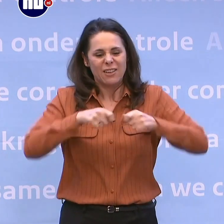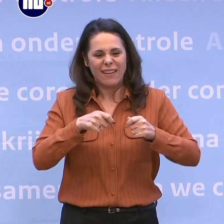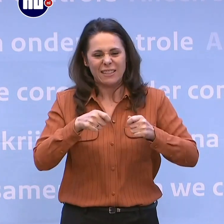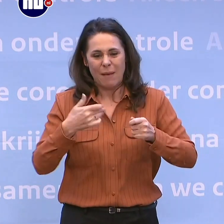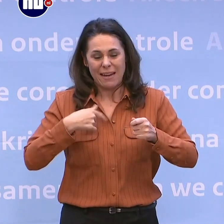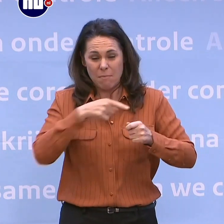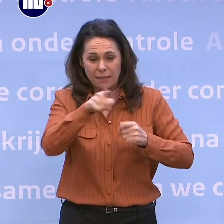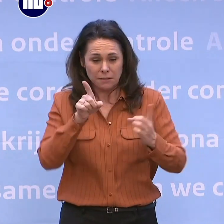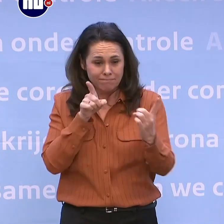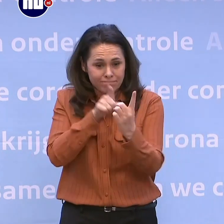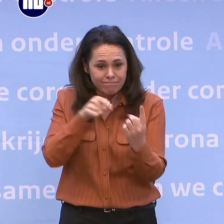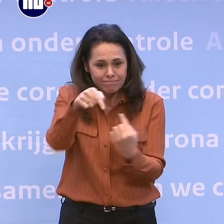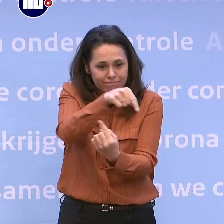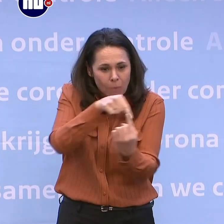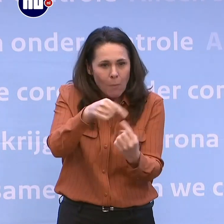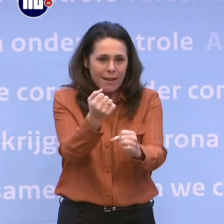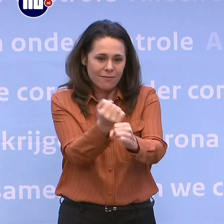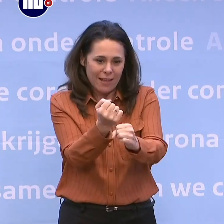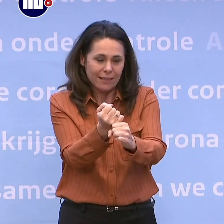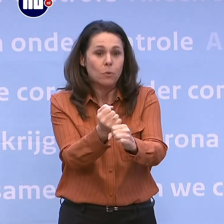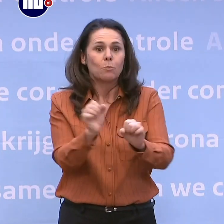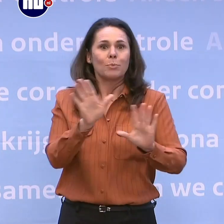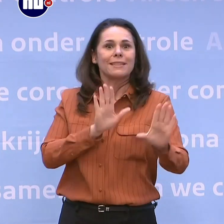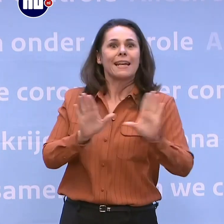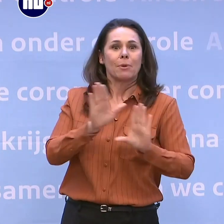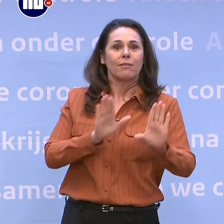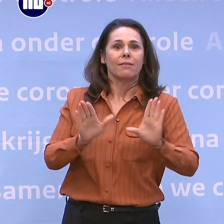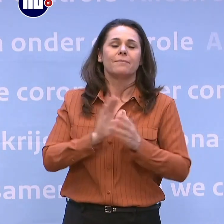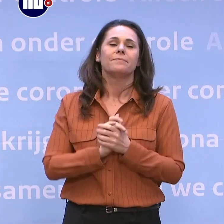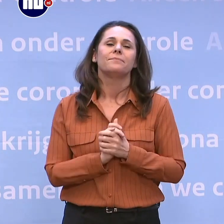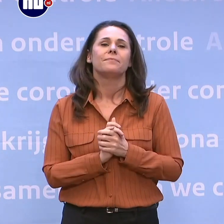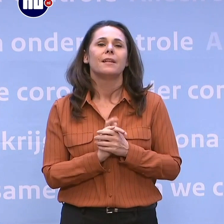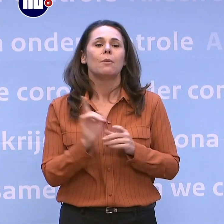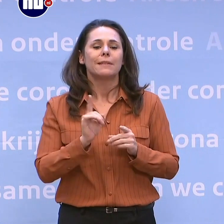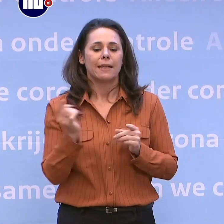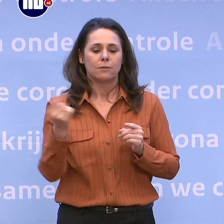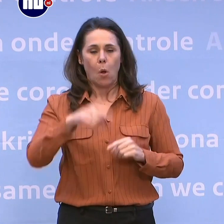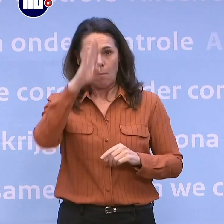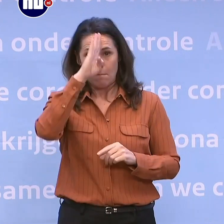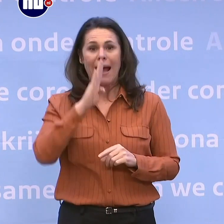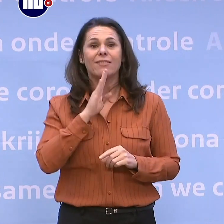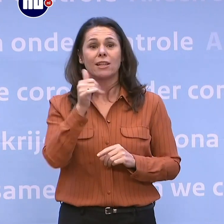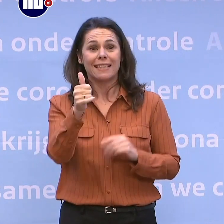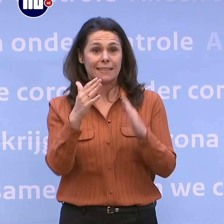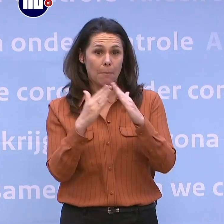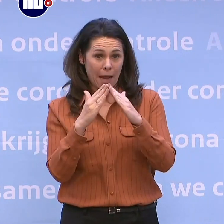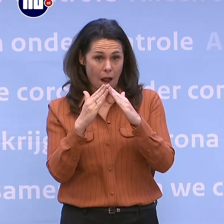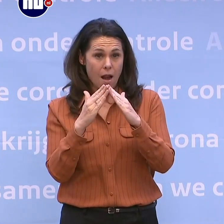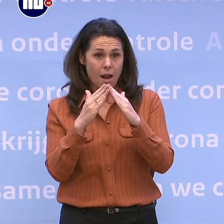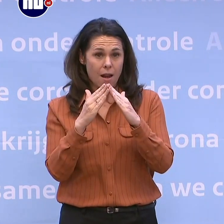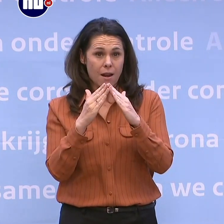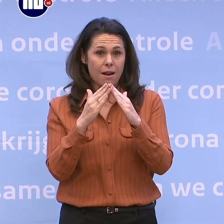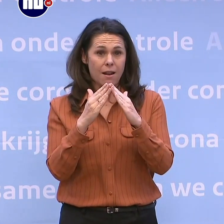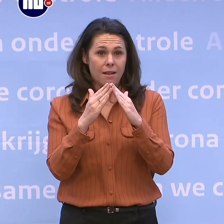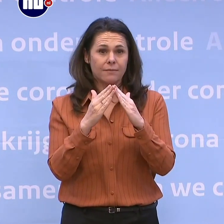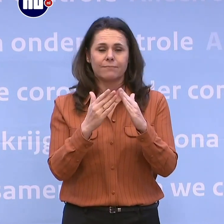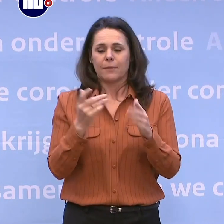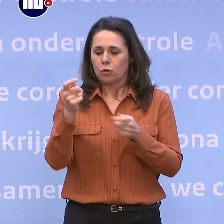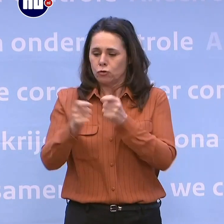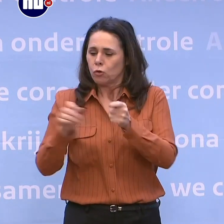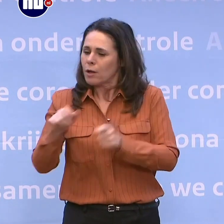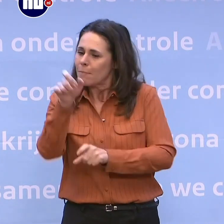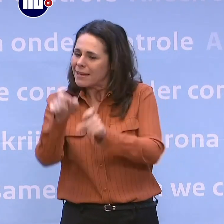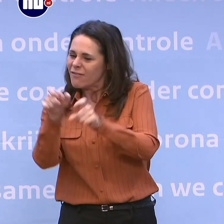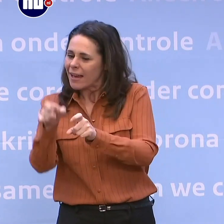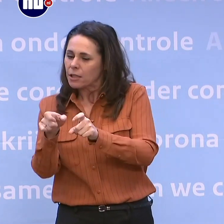mensen met wie zij vaak werken. En daarom starten we vanaf aanstaande maandag, 6 april, ook met het testen van zorgmedewerkers buiten het